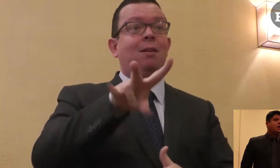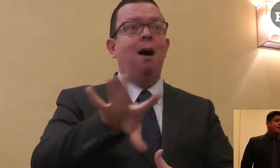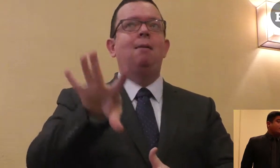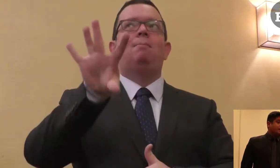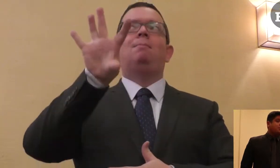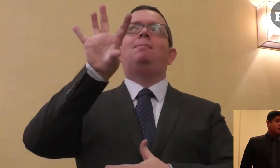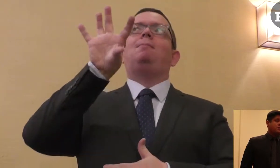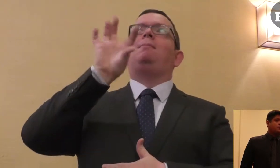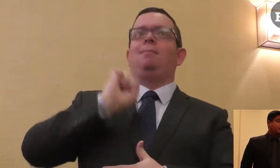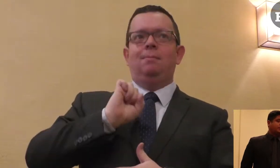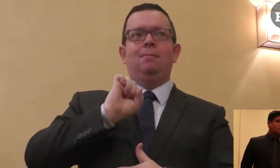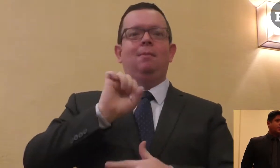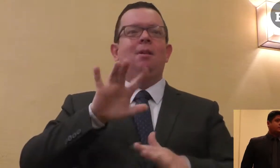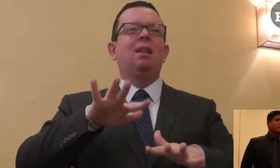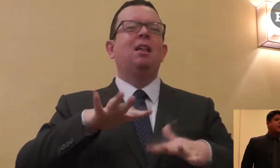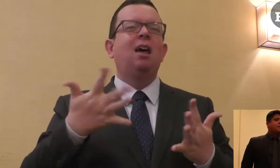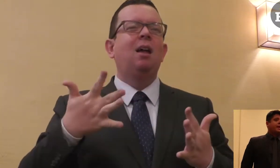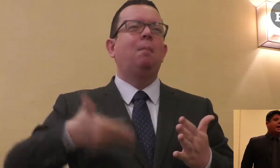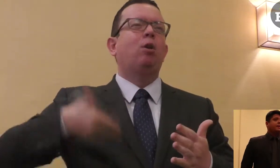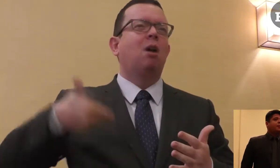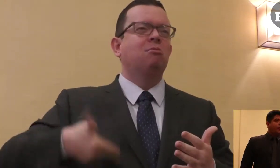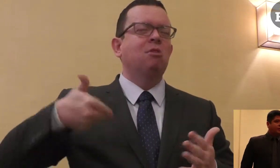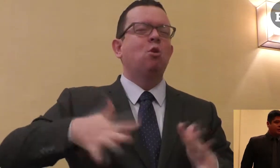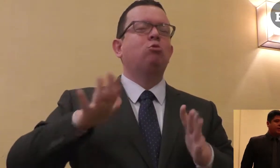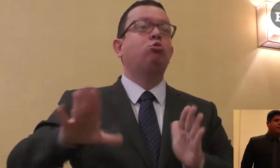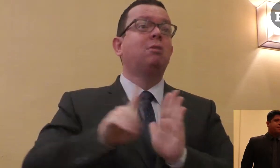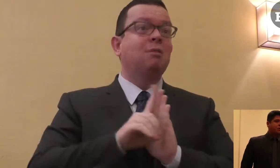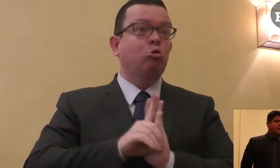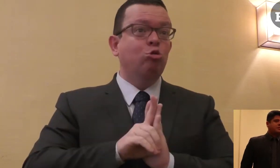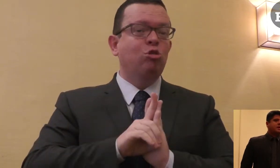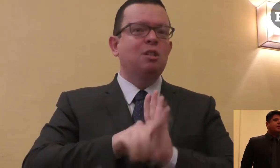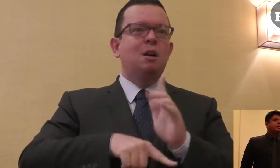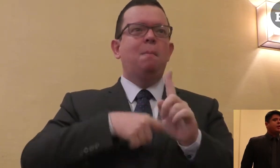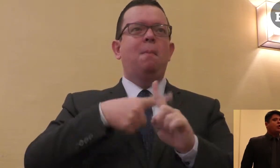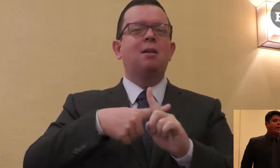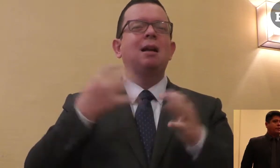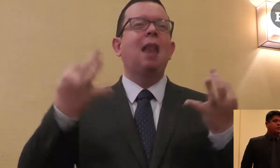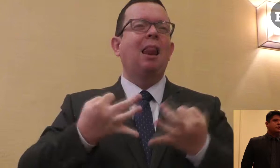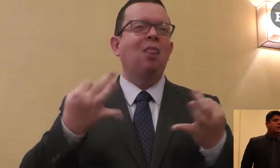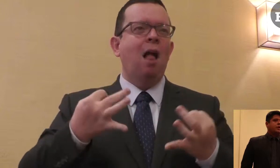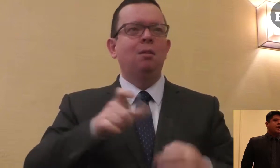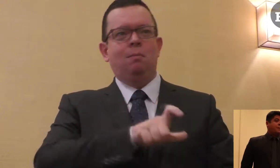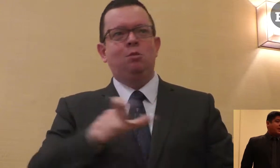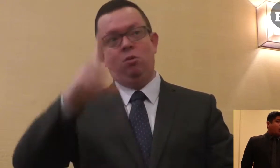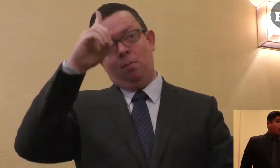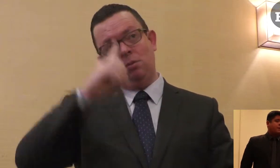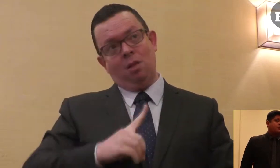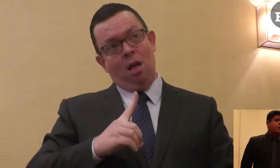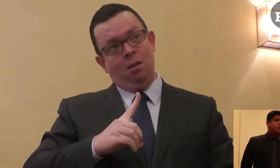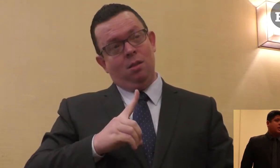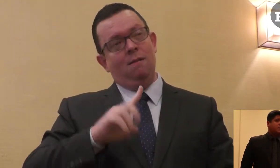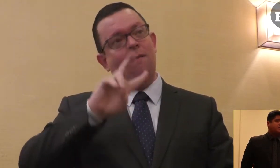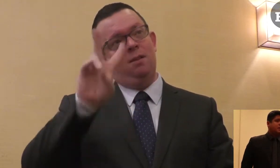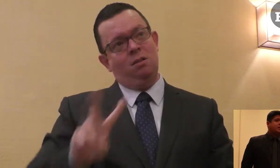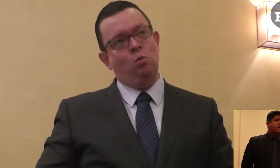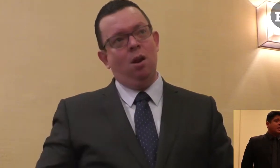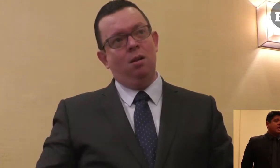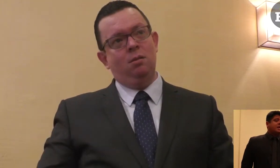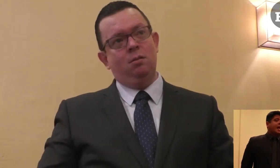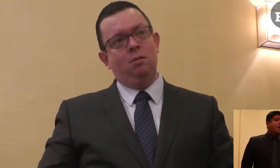y lo estamos haciendo desde este Congreso, para que la gente pueda entender la importancia de los derechos aplicados a las personas con discapacidad y qué